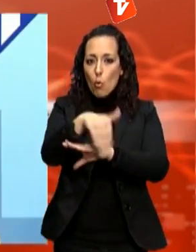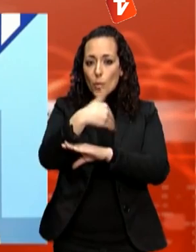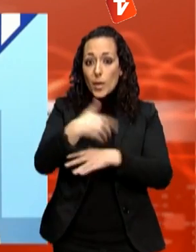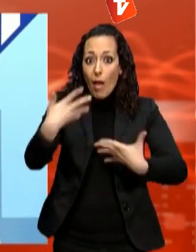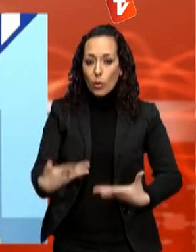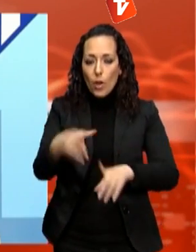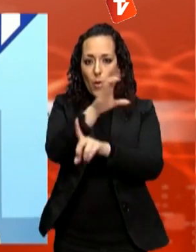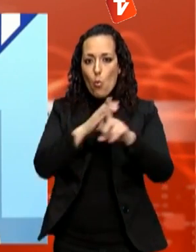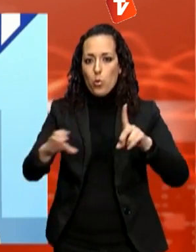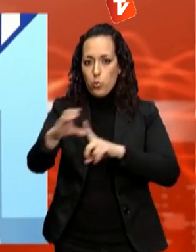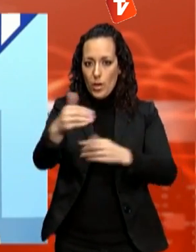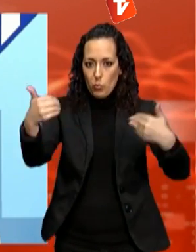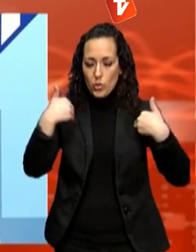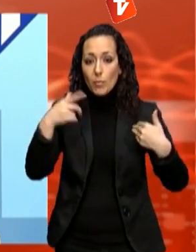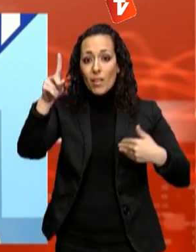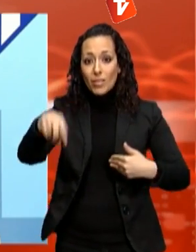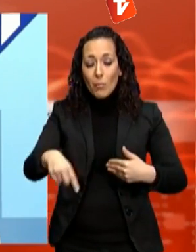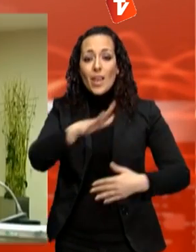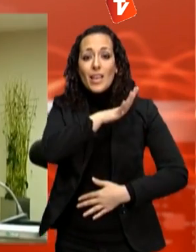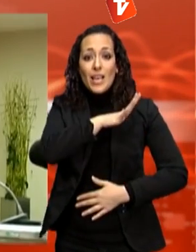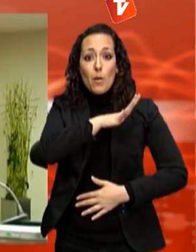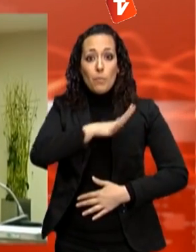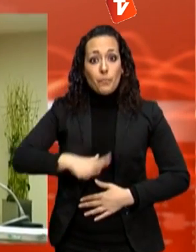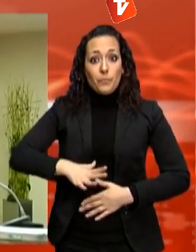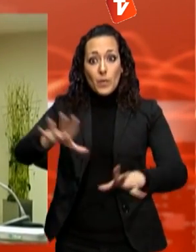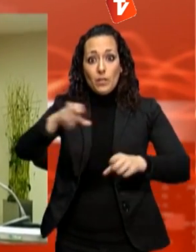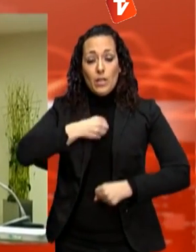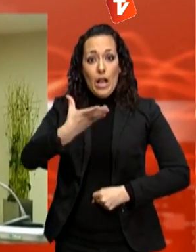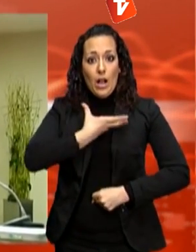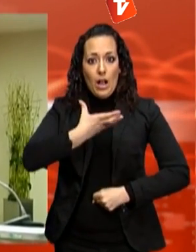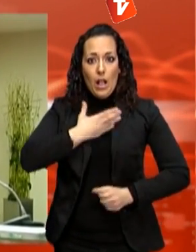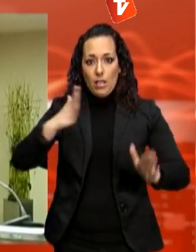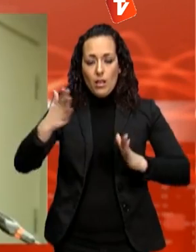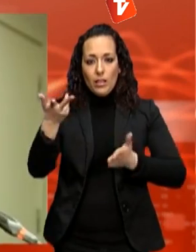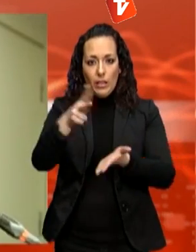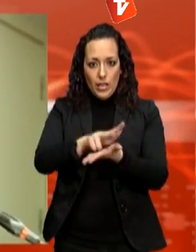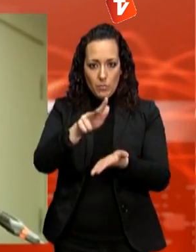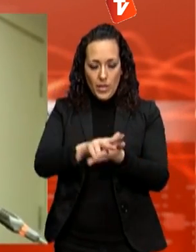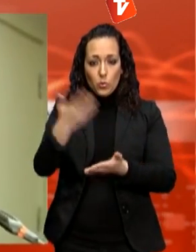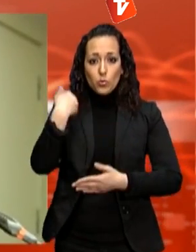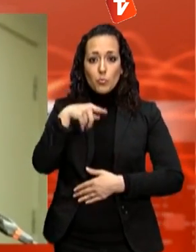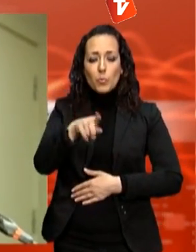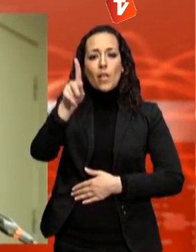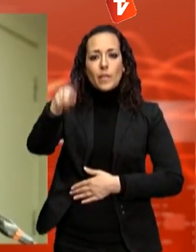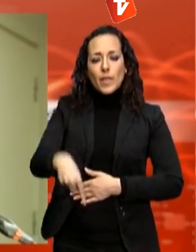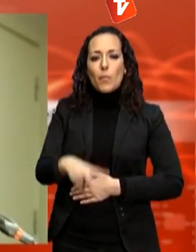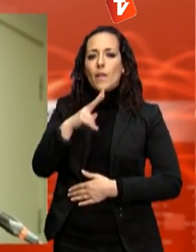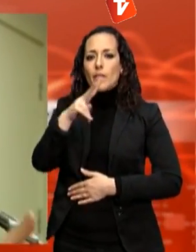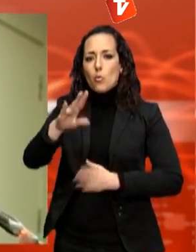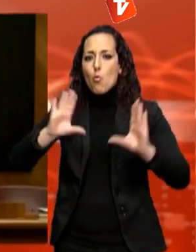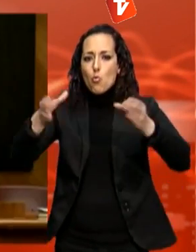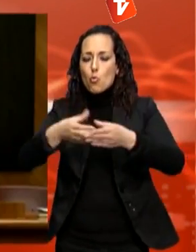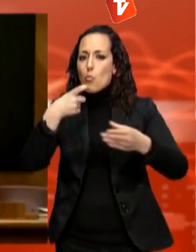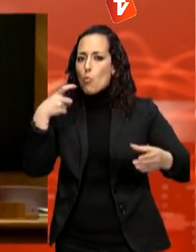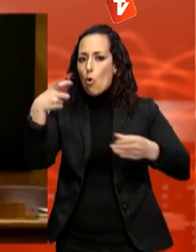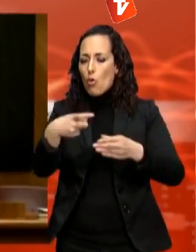cultura. Ha fet d'alcalde accidental bona part dels darrers tres mesos. Sánchez ha estès la mà a l'oposició per tirar endavant la ciutat. A